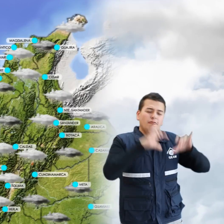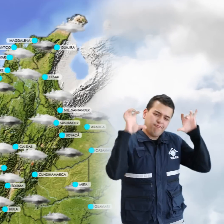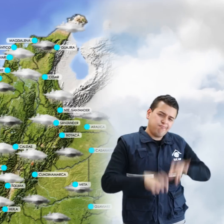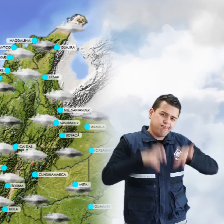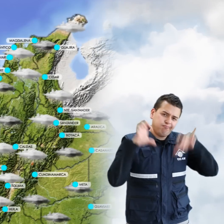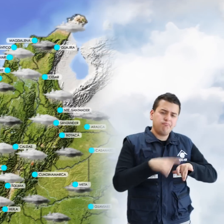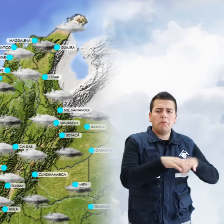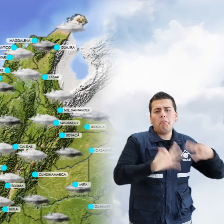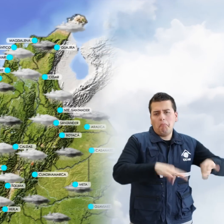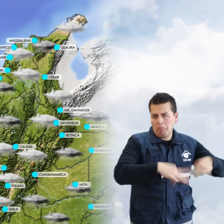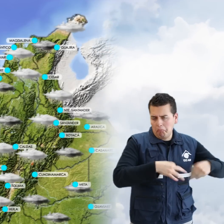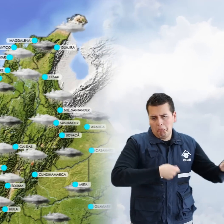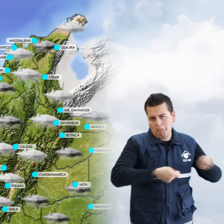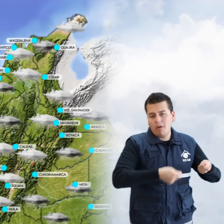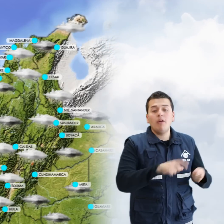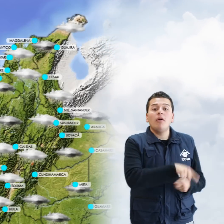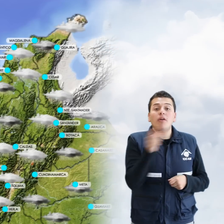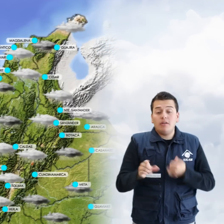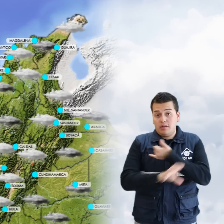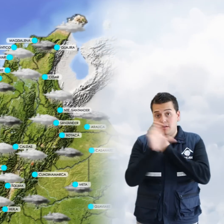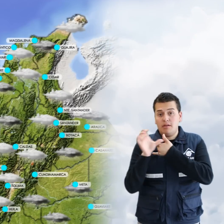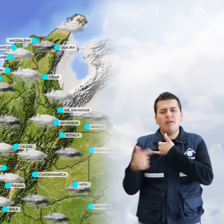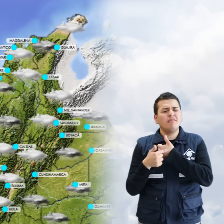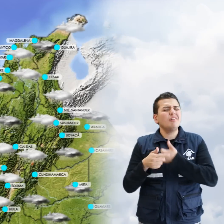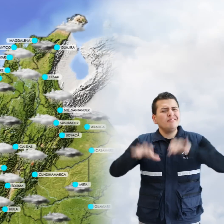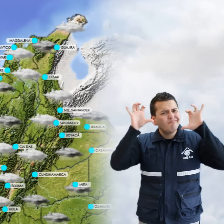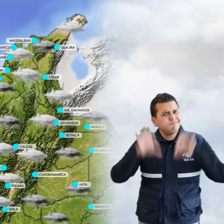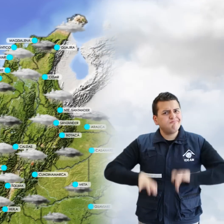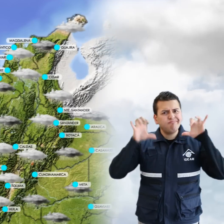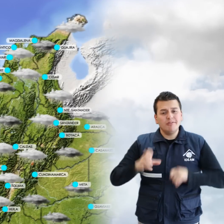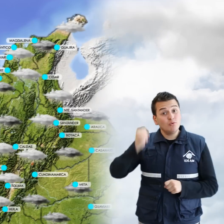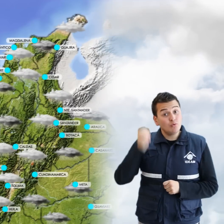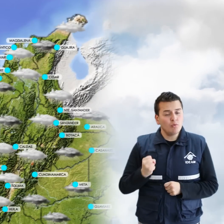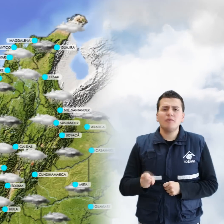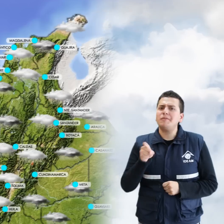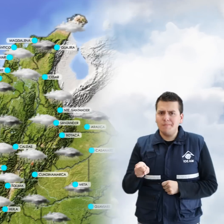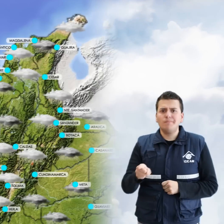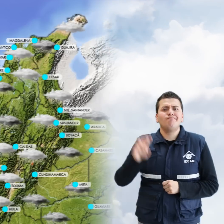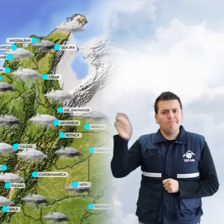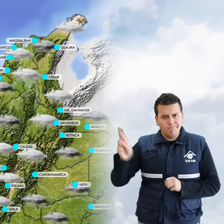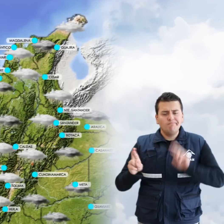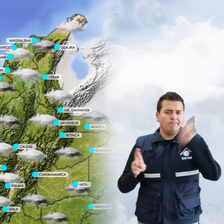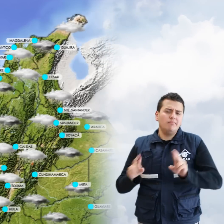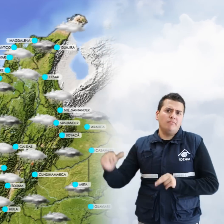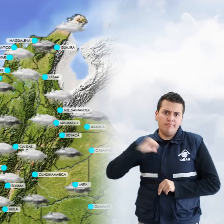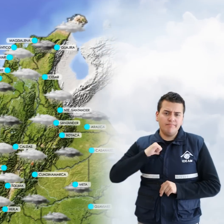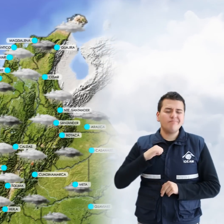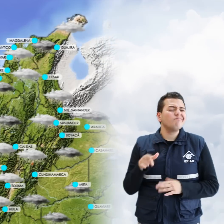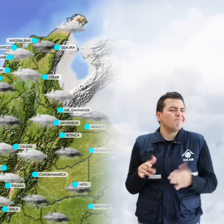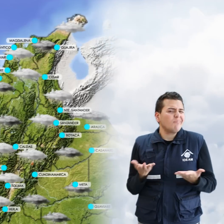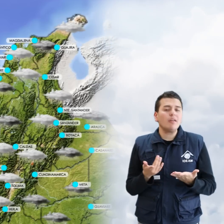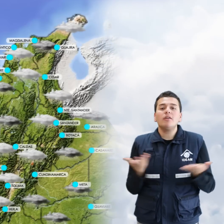de carácter ligero. En la región Caribe se estima que las lluvias más fuertes, acompañadas en algunos casos de actividad eléctrica, se